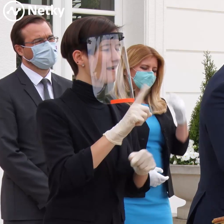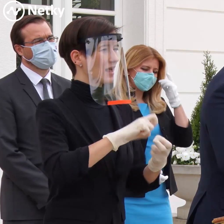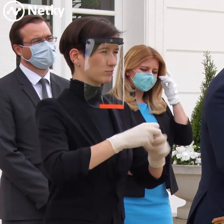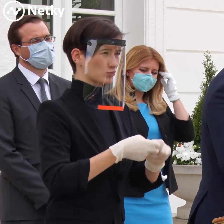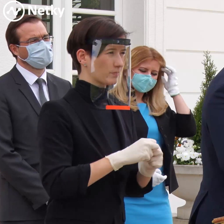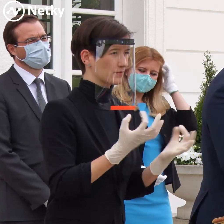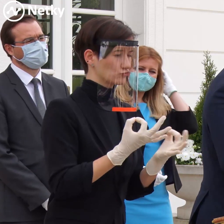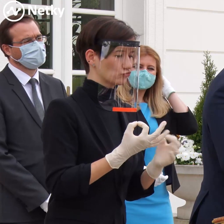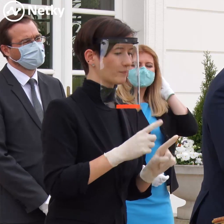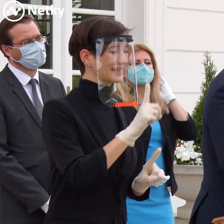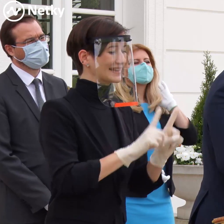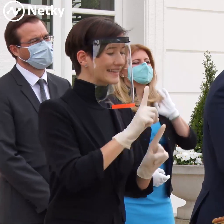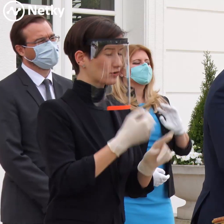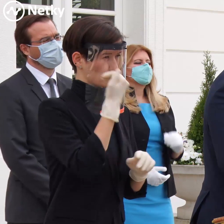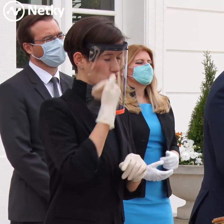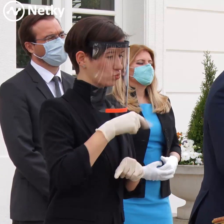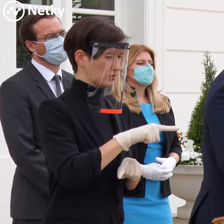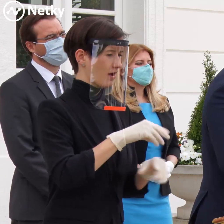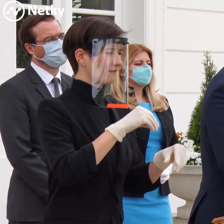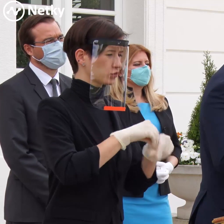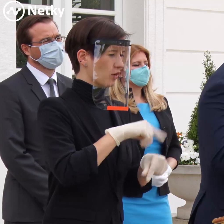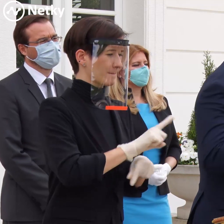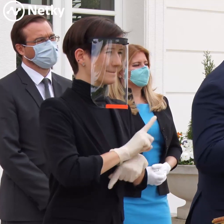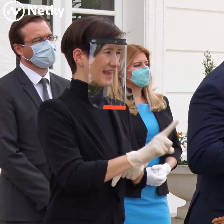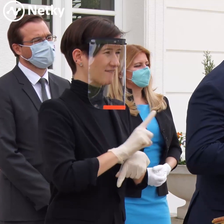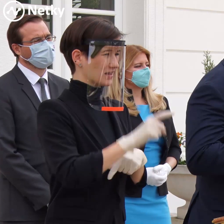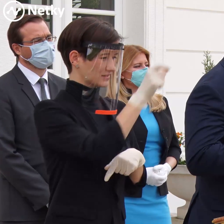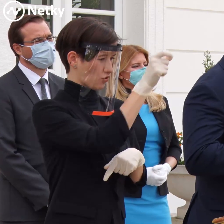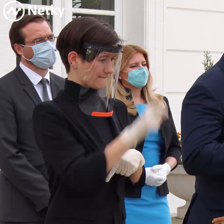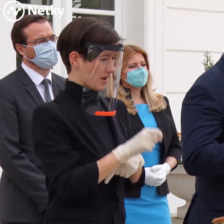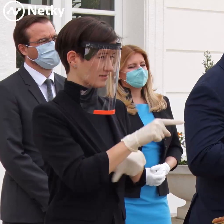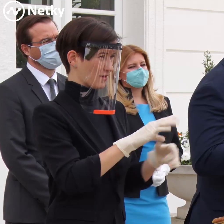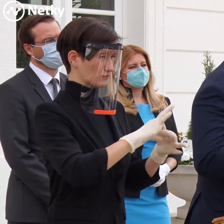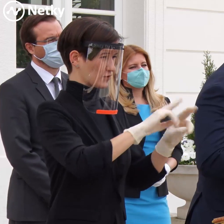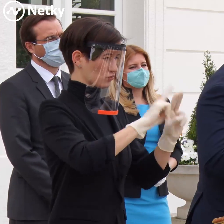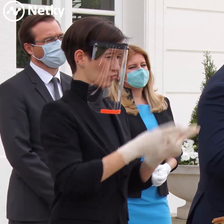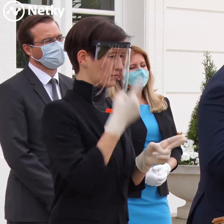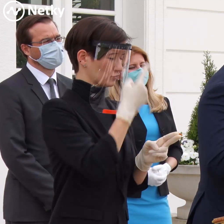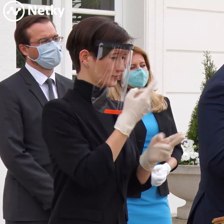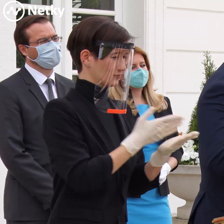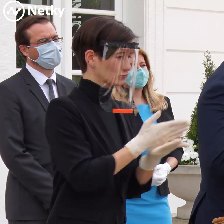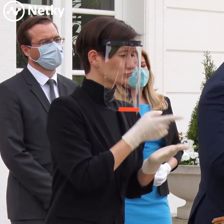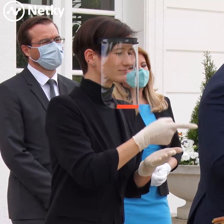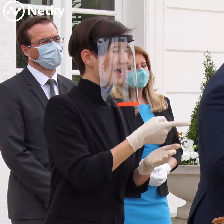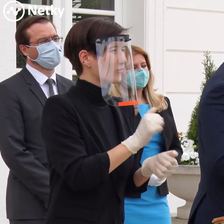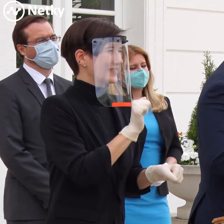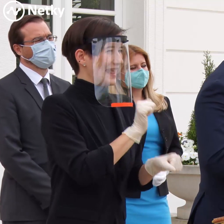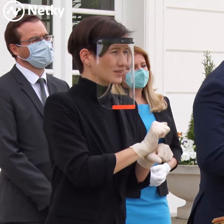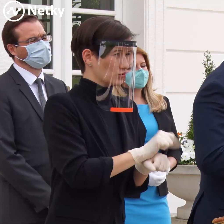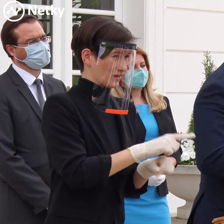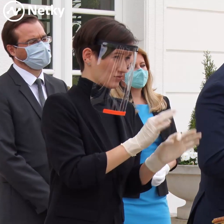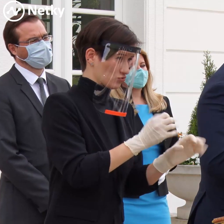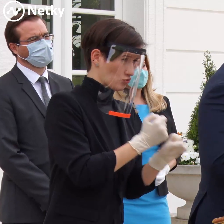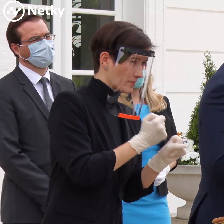z praxe si chcú byť na 100% istí, že to vykonajú tak, ako to v tom úsmernení je. Tam sme sa dohodli,